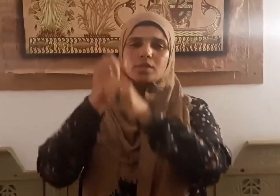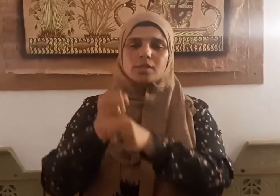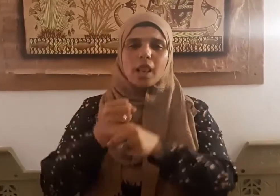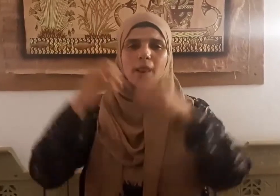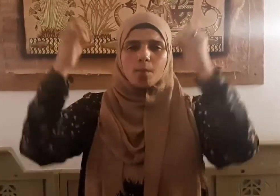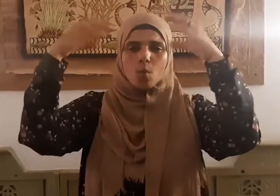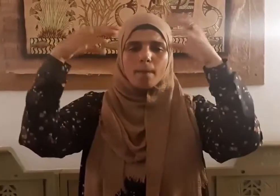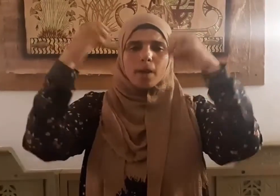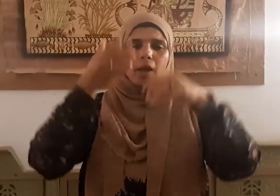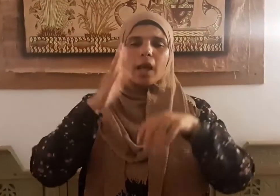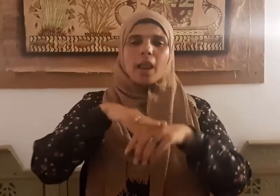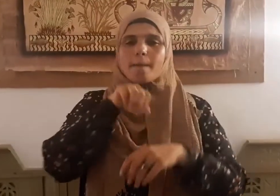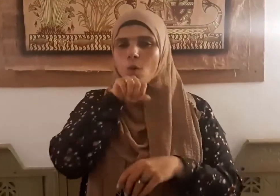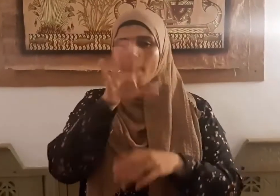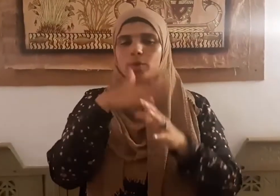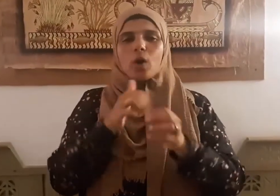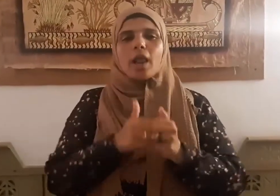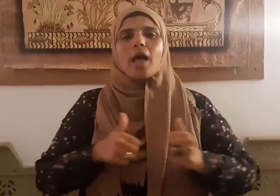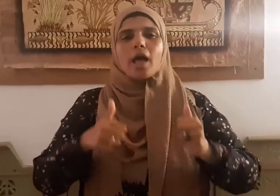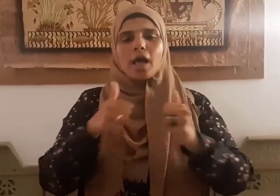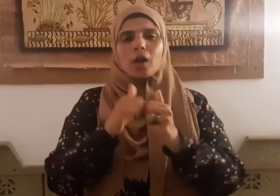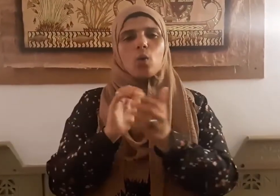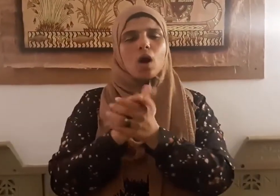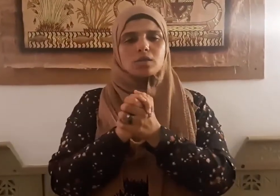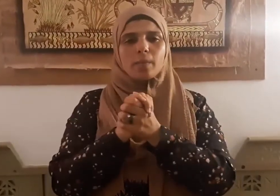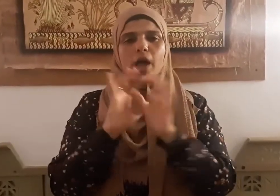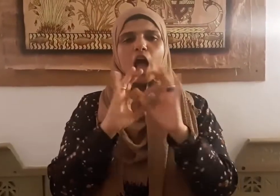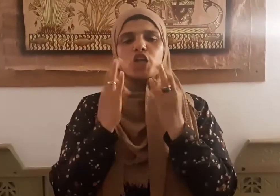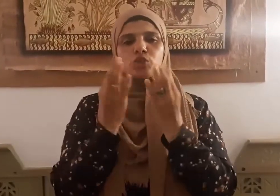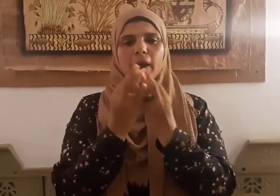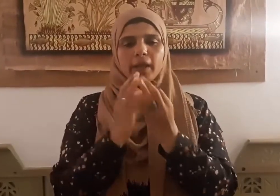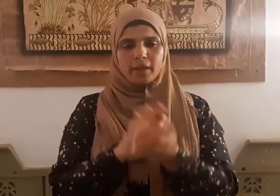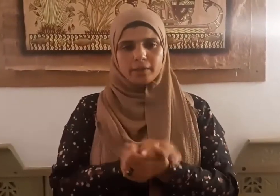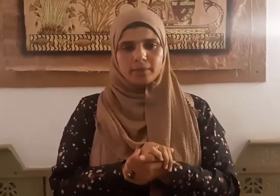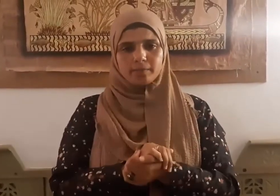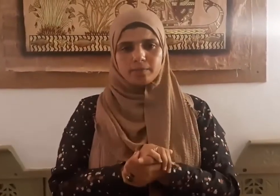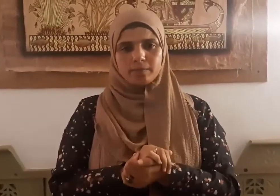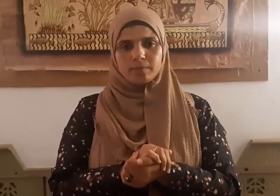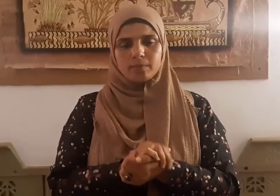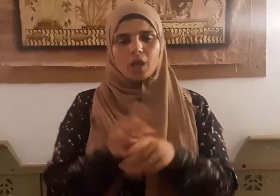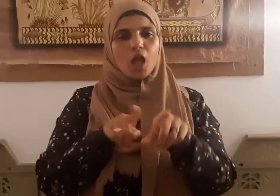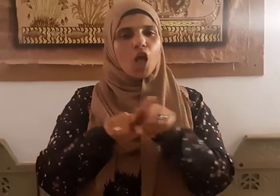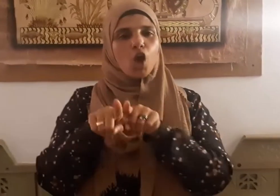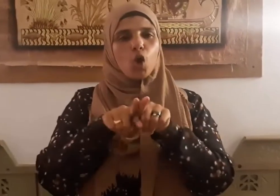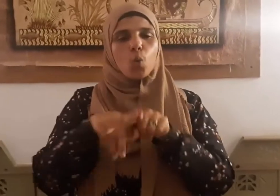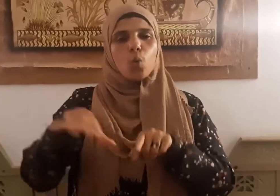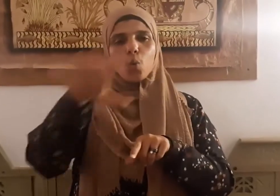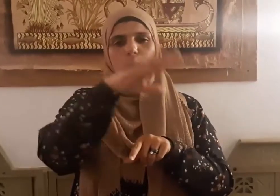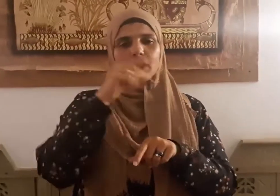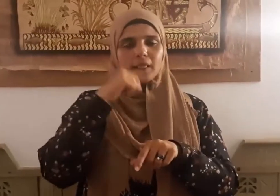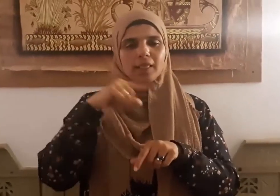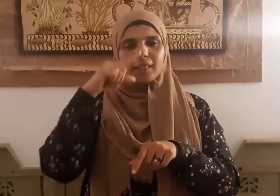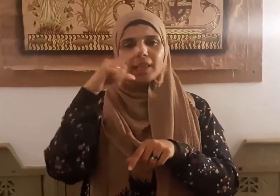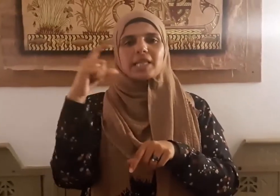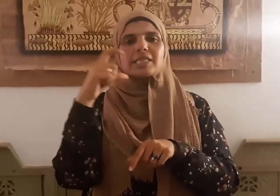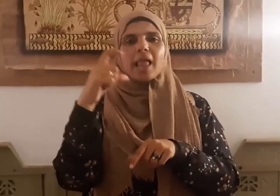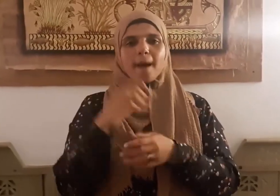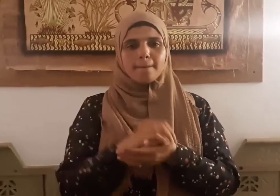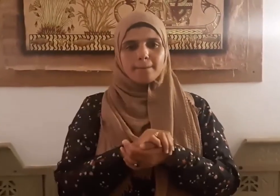وبارك عليه وعلى آله وصحبه أجمعين إخوة الإسلام إن من